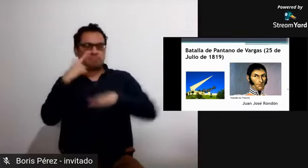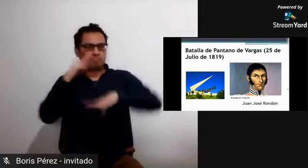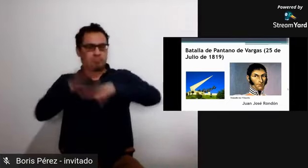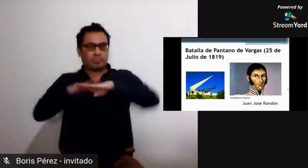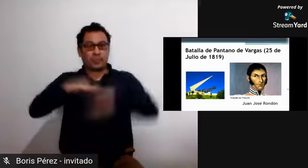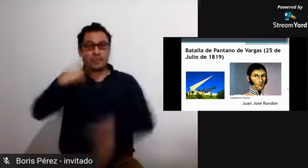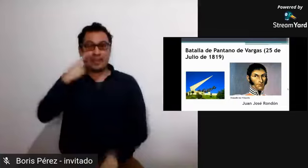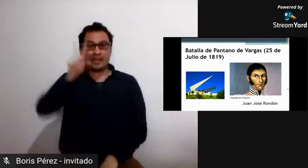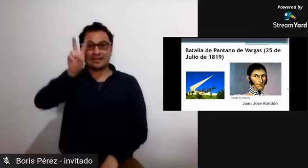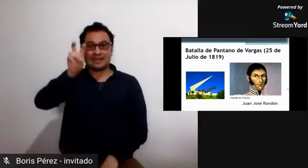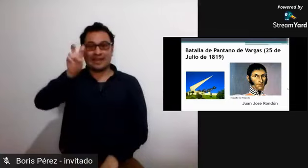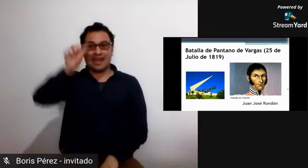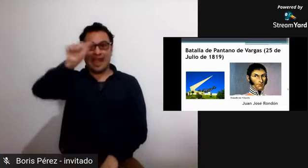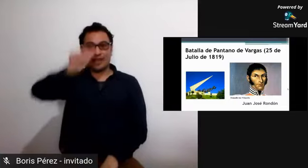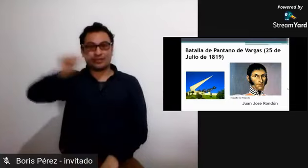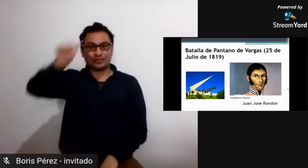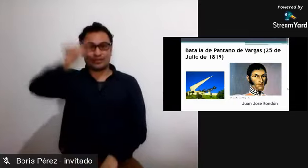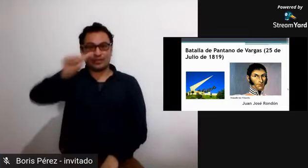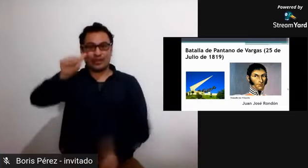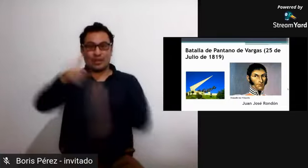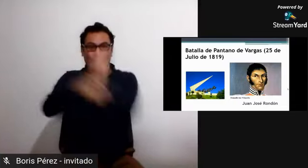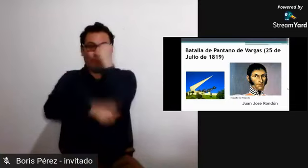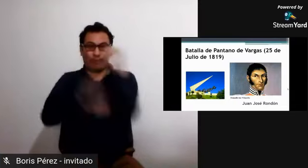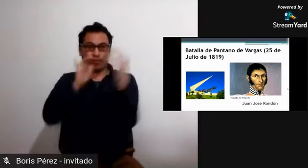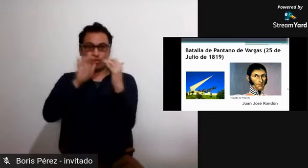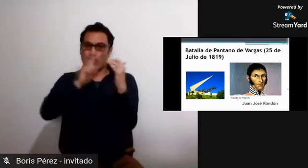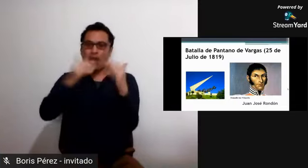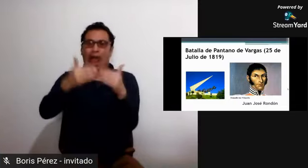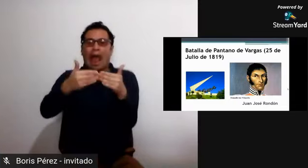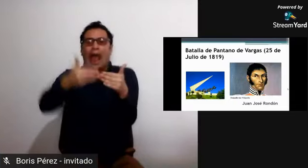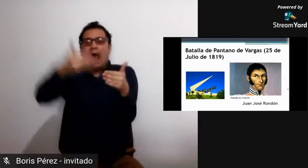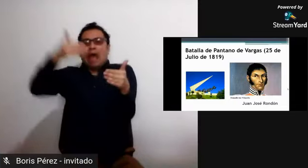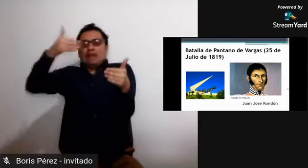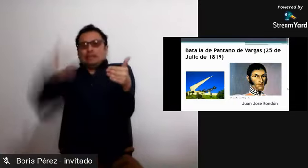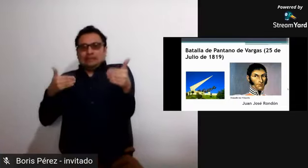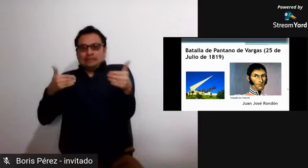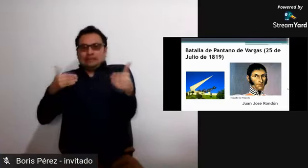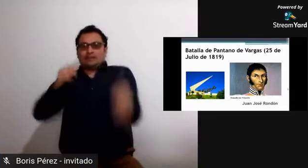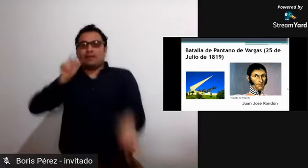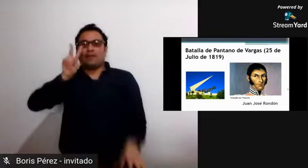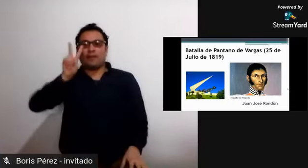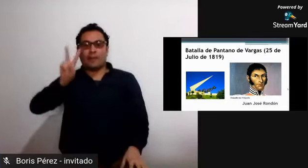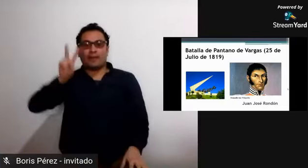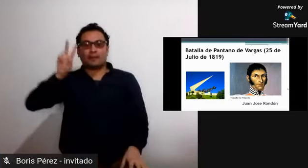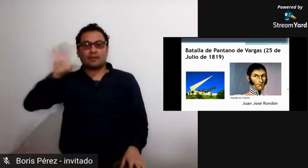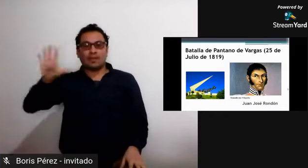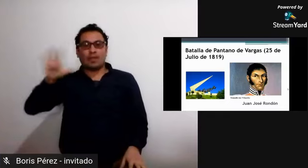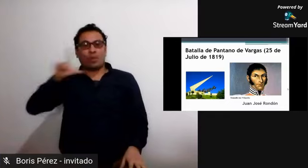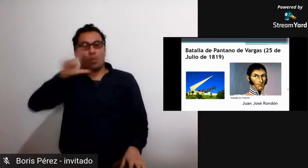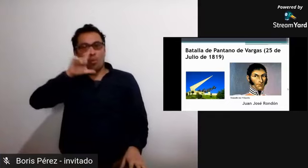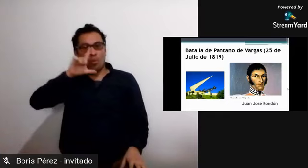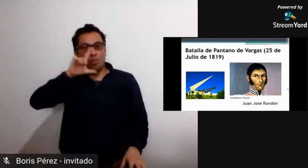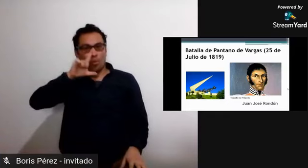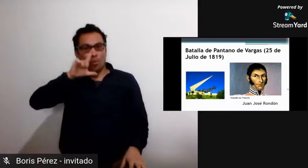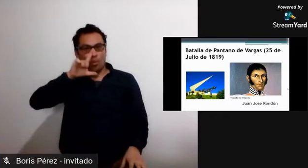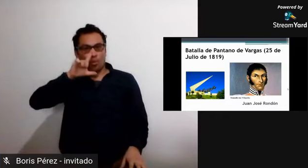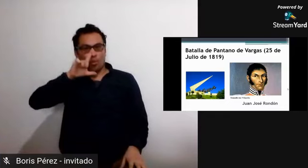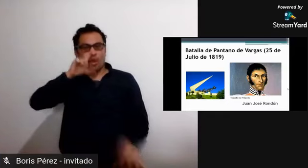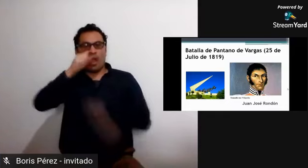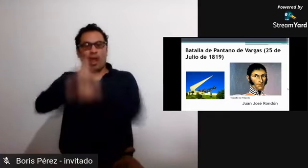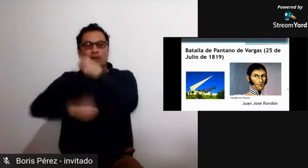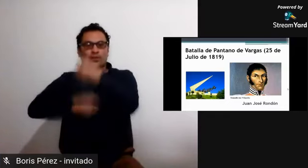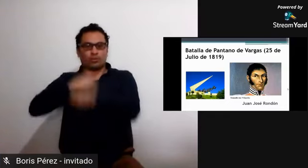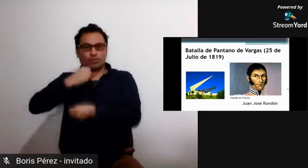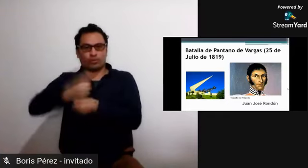Y al lado de la ilustración de su fotografía, encontramos también una fotografía de un